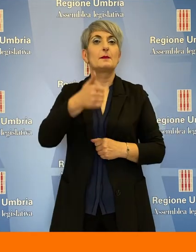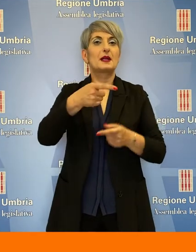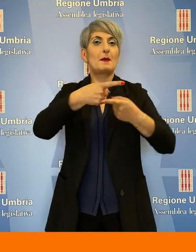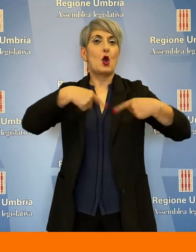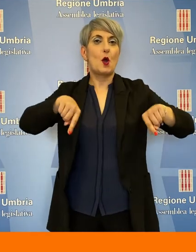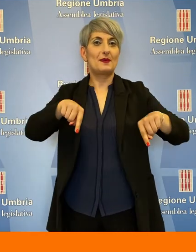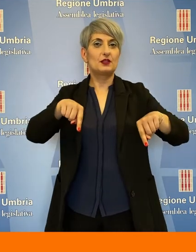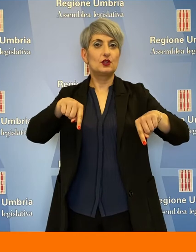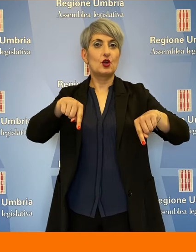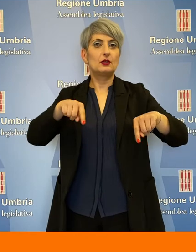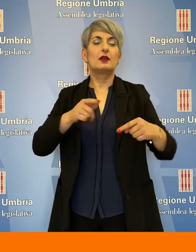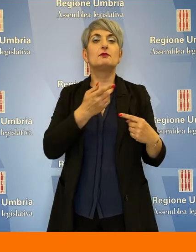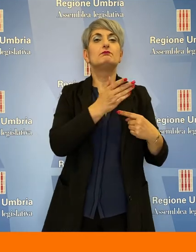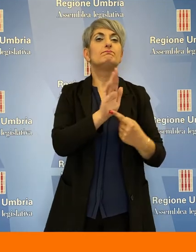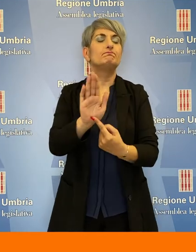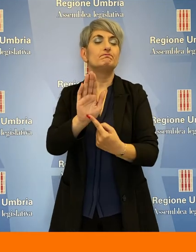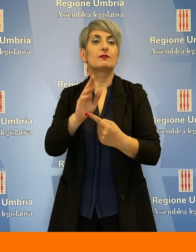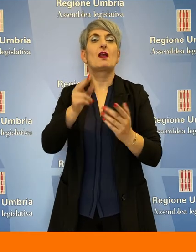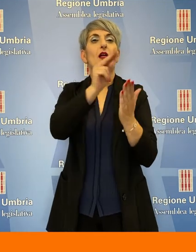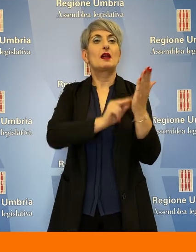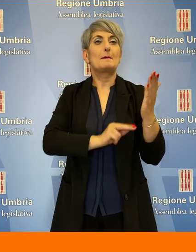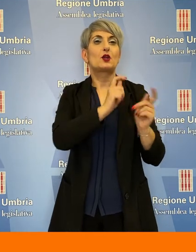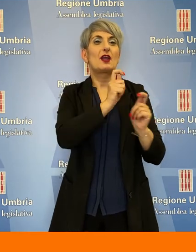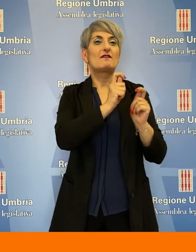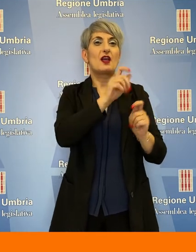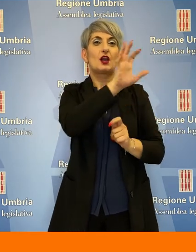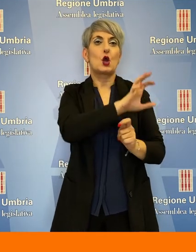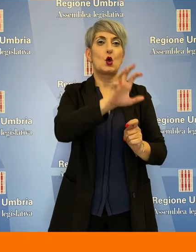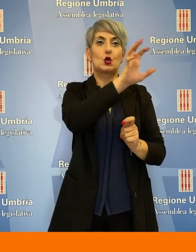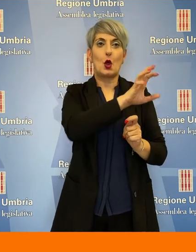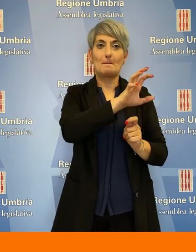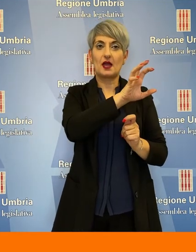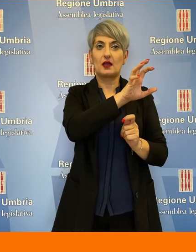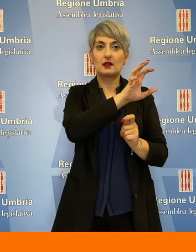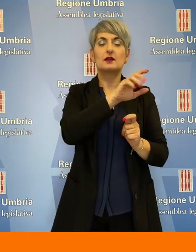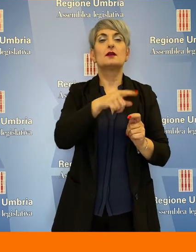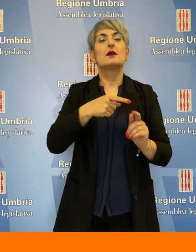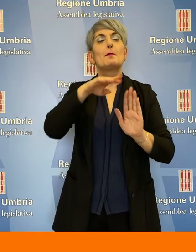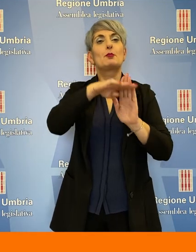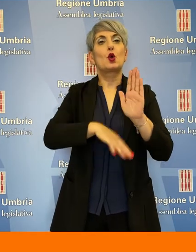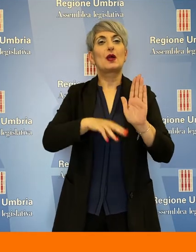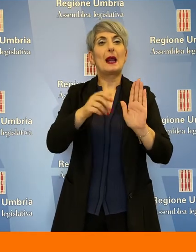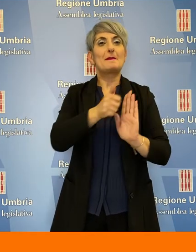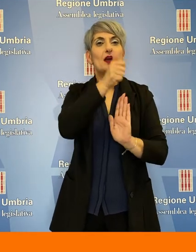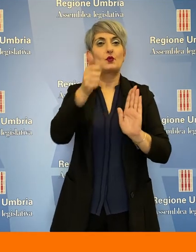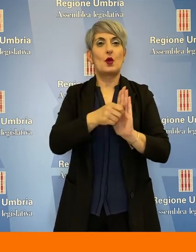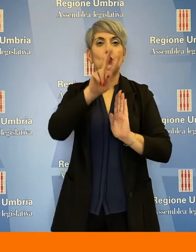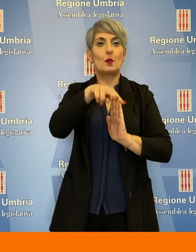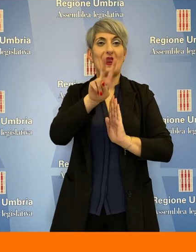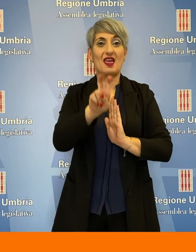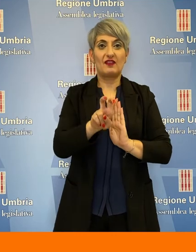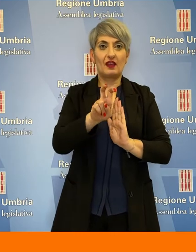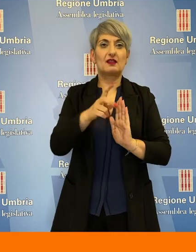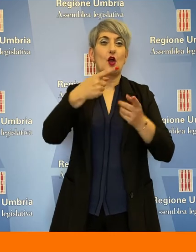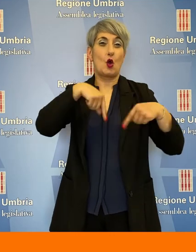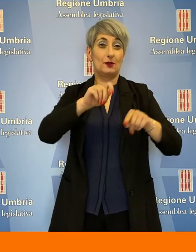Illustrati in prima commissione il rapporto sugli affari europei, il programma annuale 2020 della